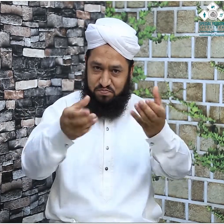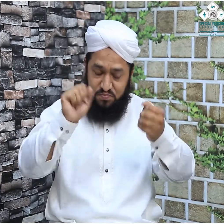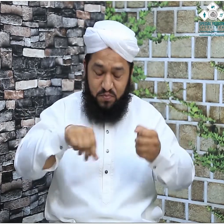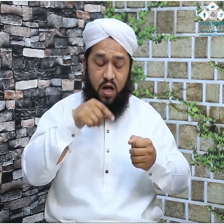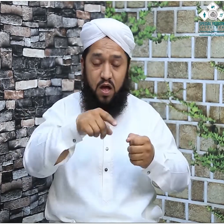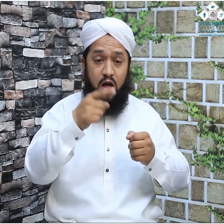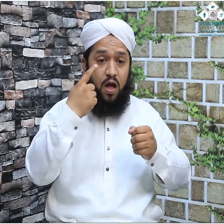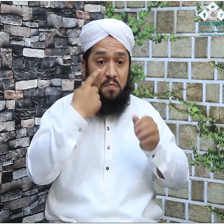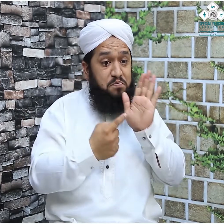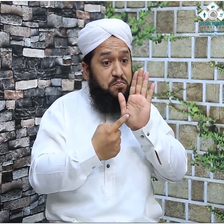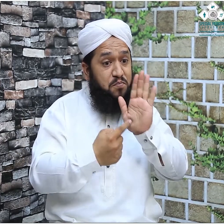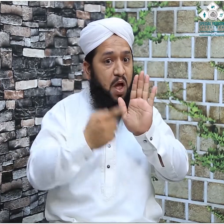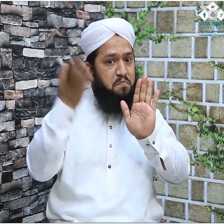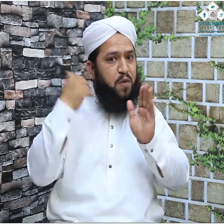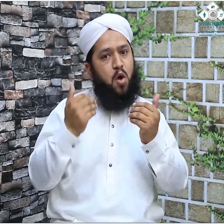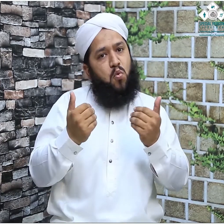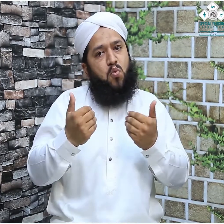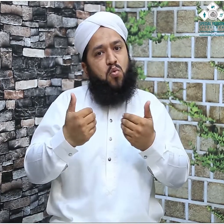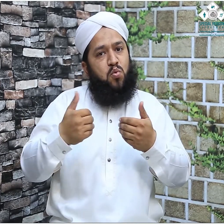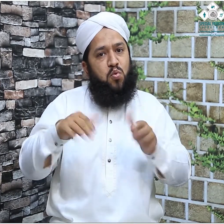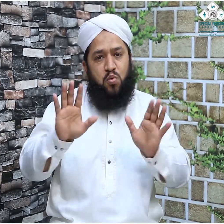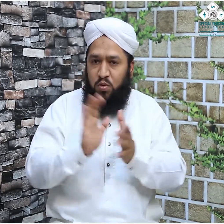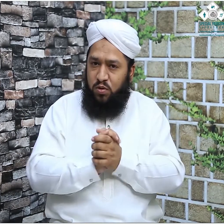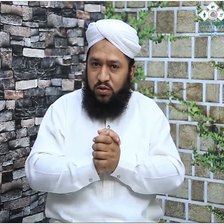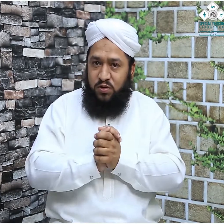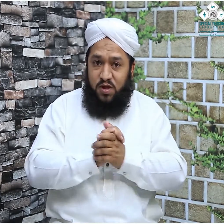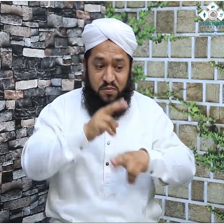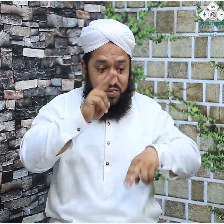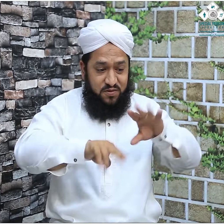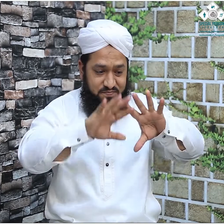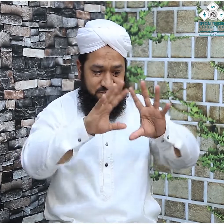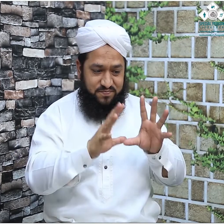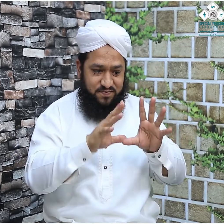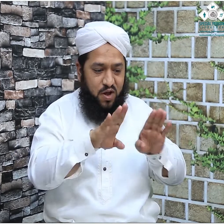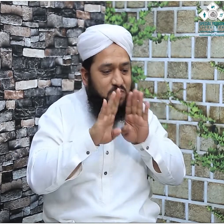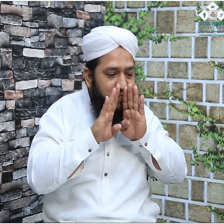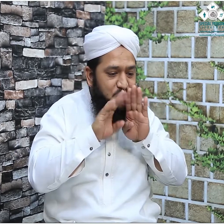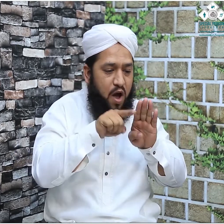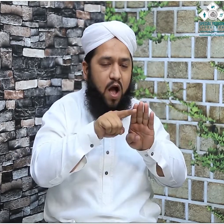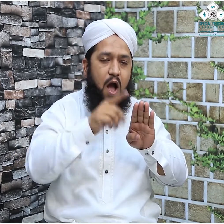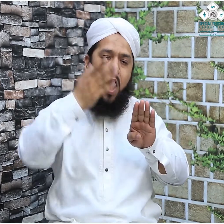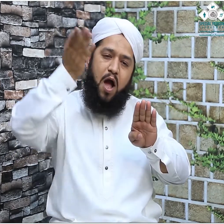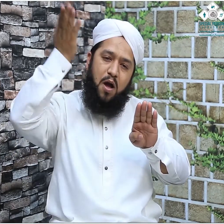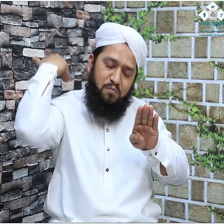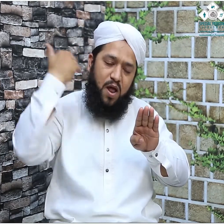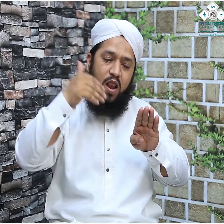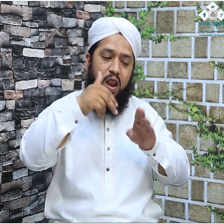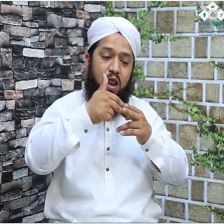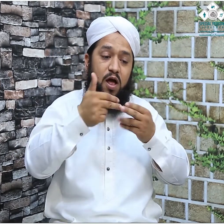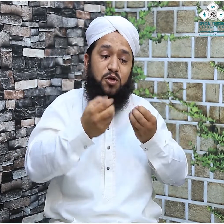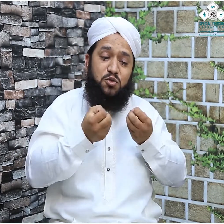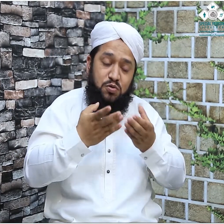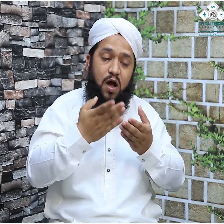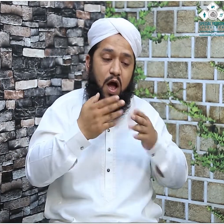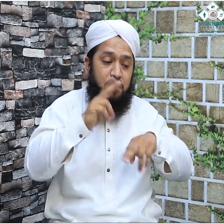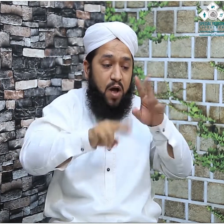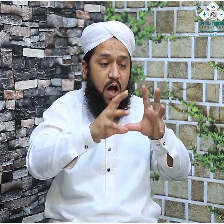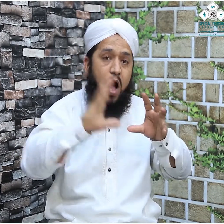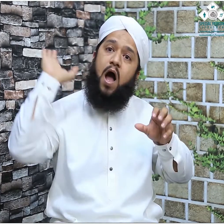ہو چکی ہے مگر کیوں نہ پہلے آپ کو حجرِ اسوت کے بارے میں کچھ معلومات دیں عظیم پتھر ہے یہ پتھر آیا کہاں سے اس کو